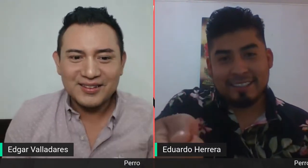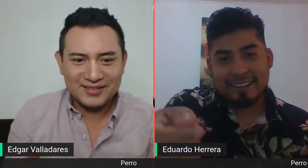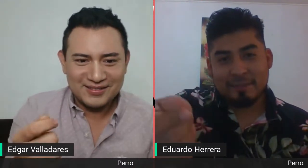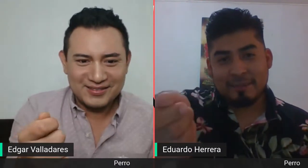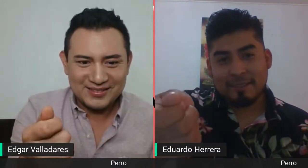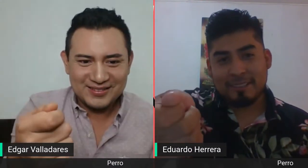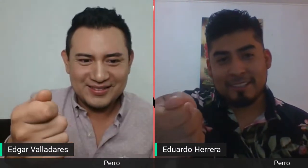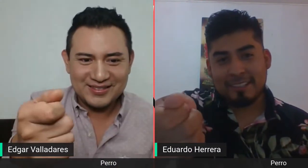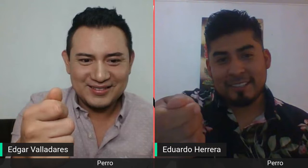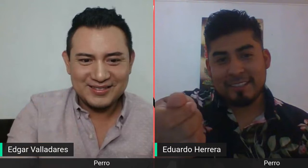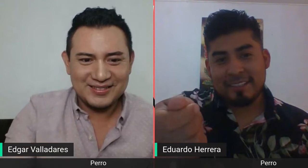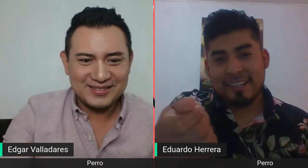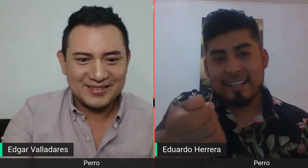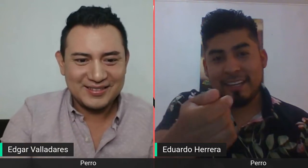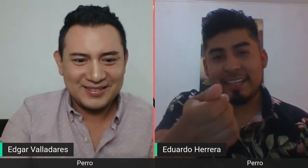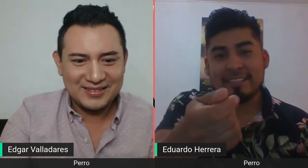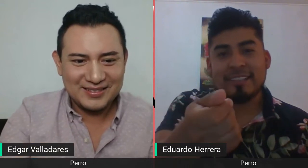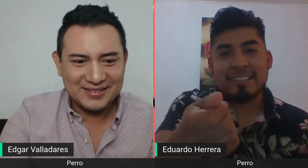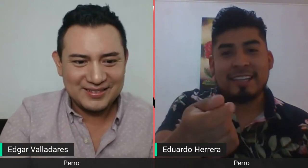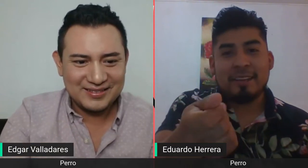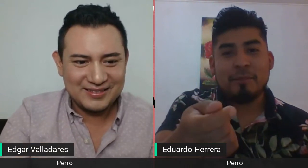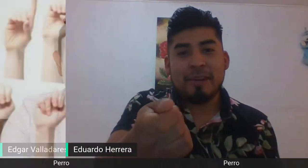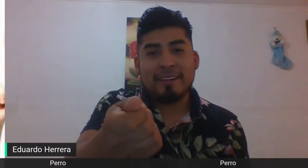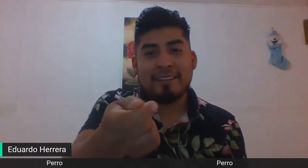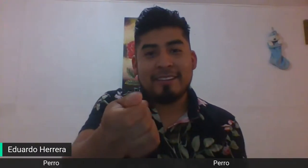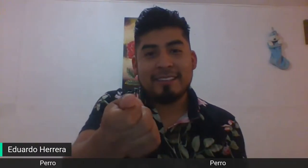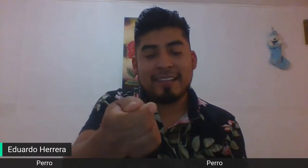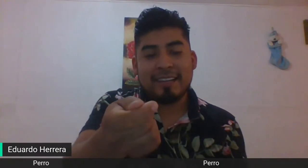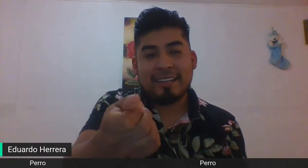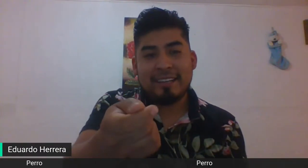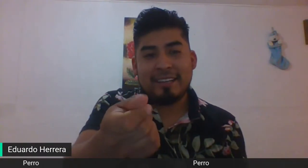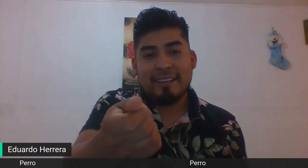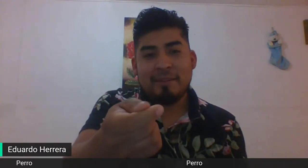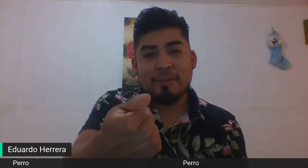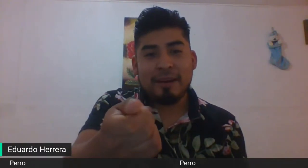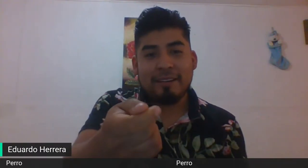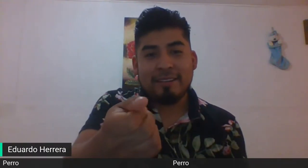Que le empezamos a hacer esto. Esta es la seña de perro. ¿Vale? Perro.